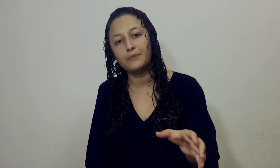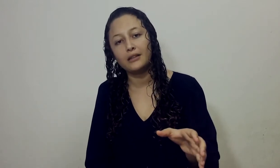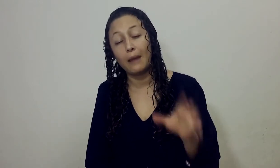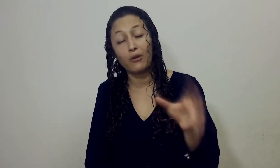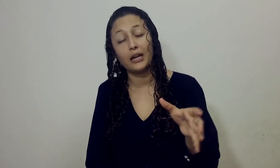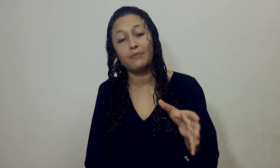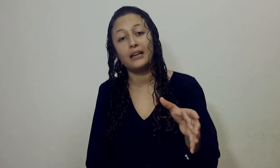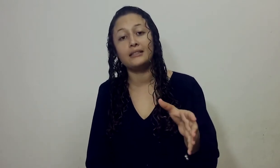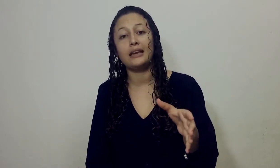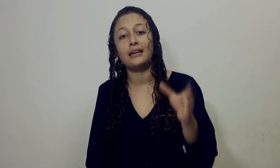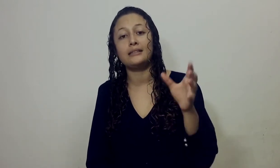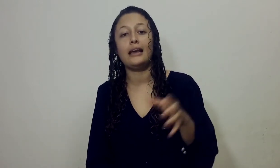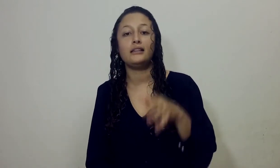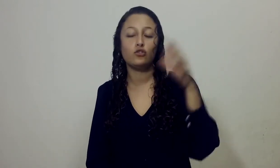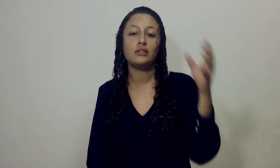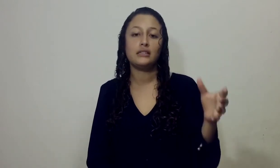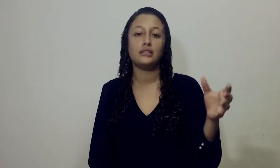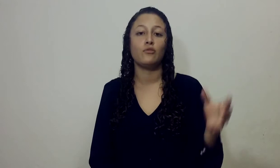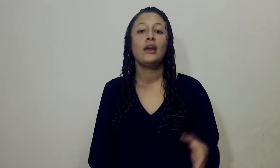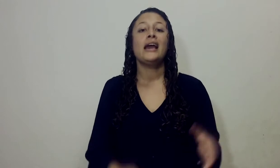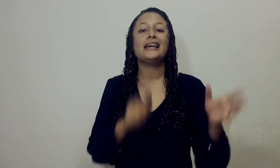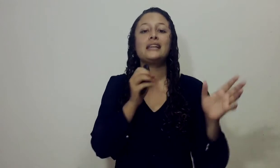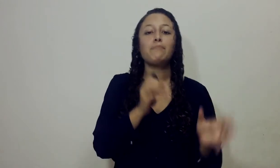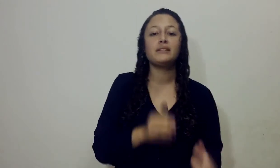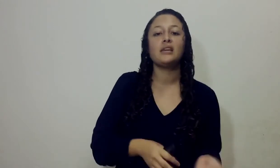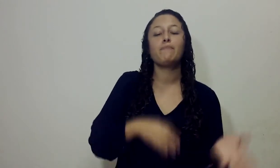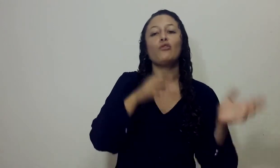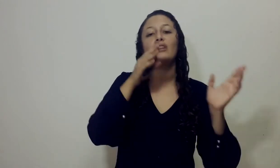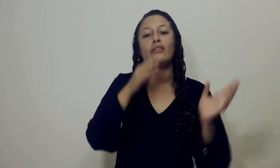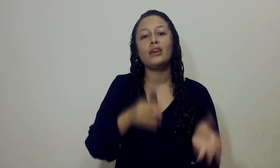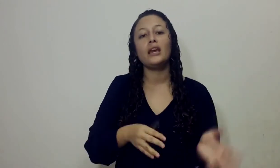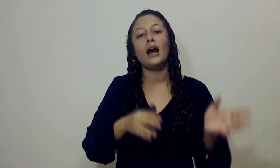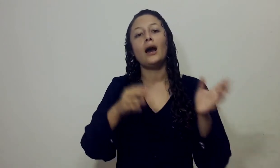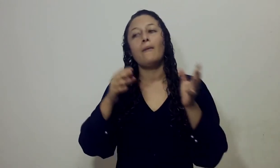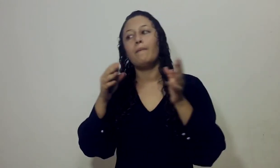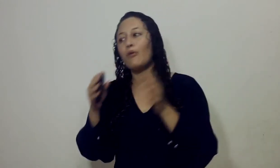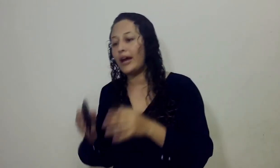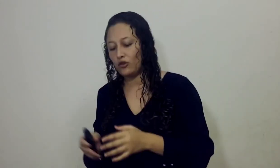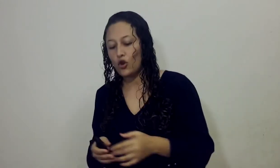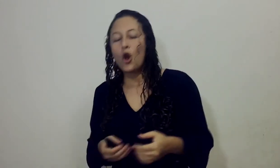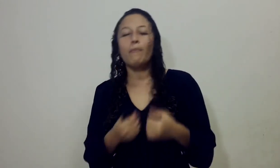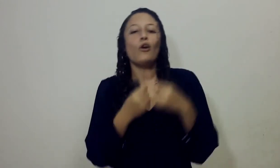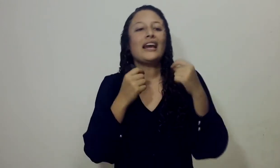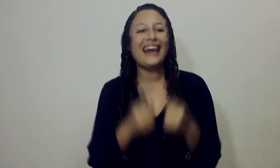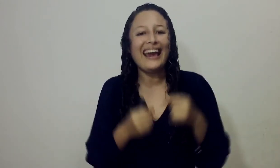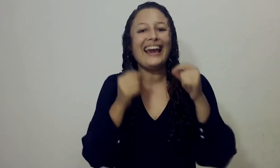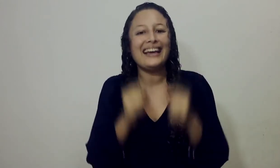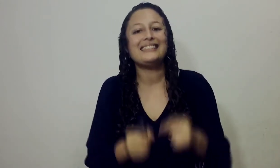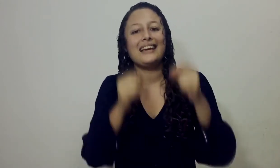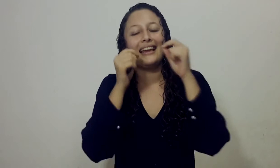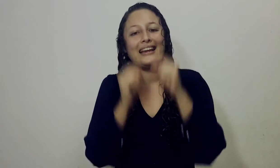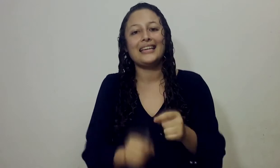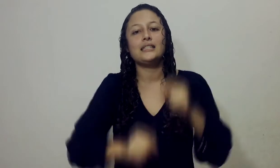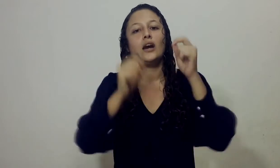apocalípticas Que es el historicismo Es el principio De día Por año ¿Por qué